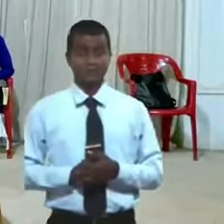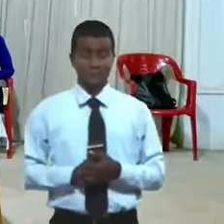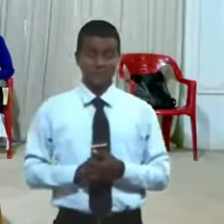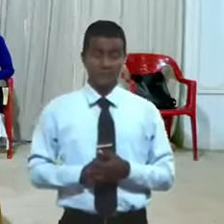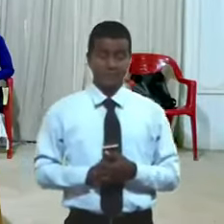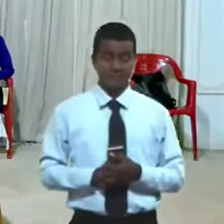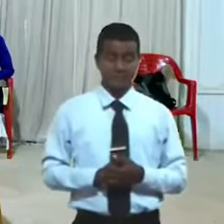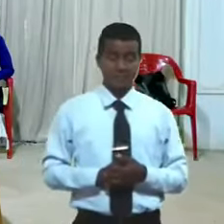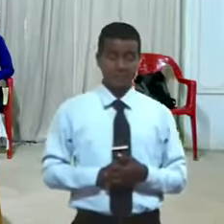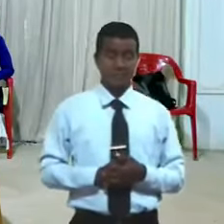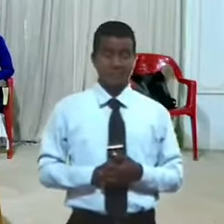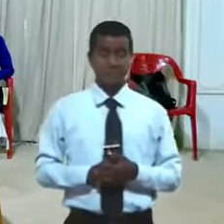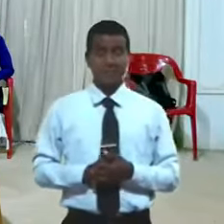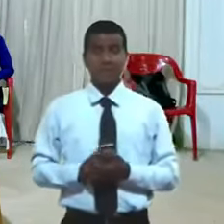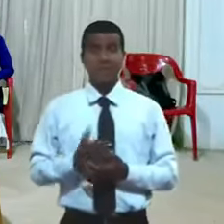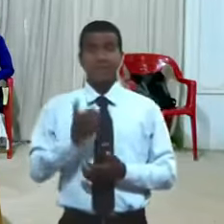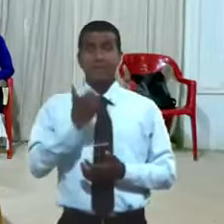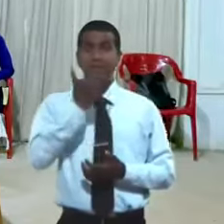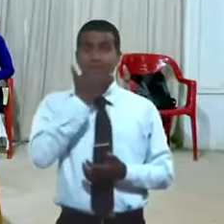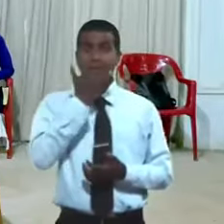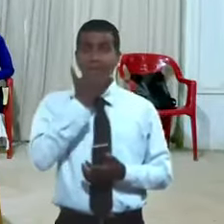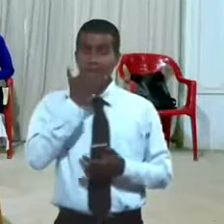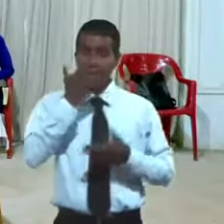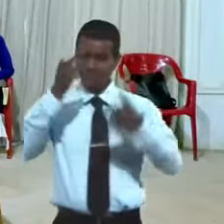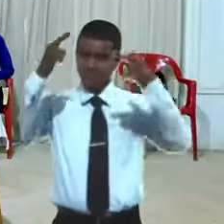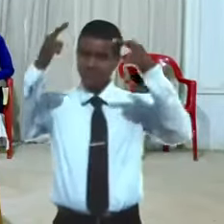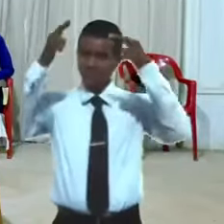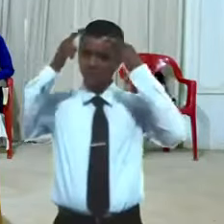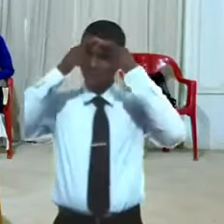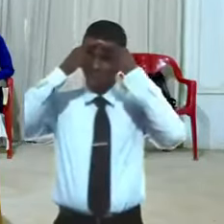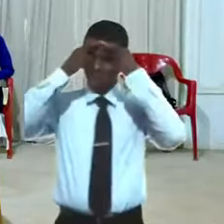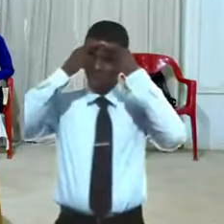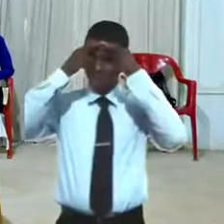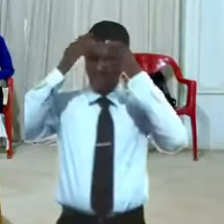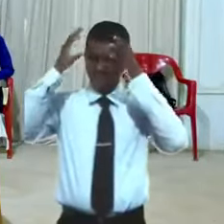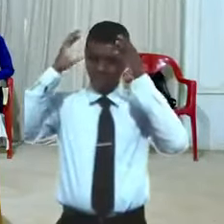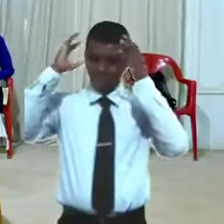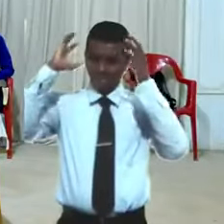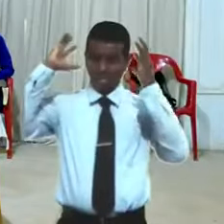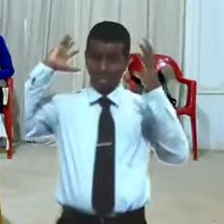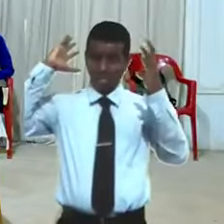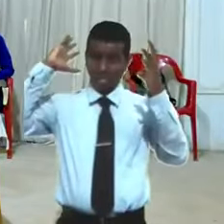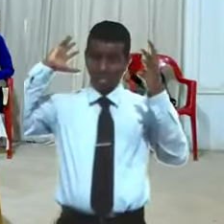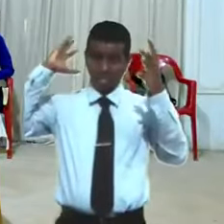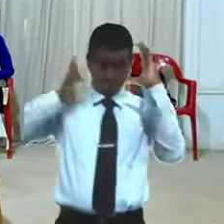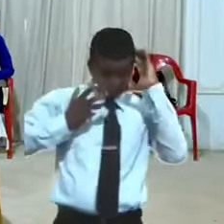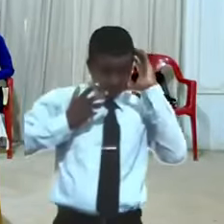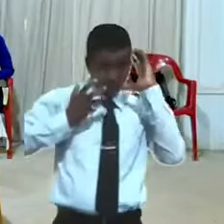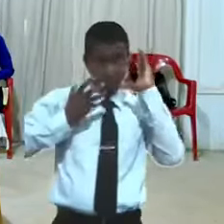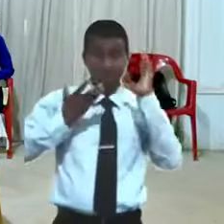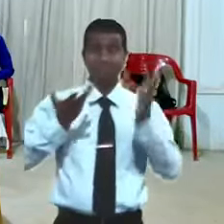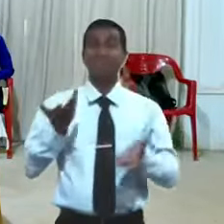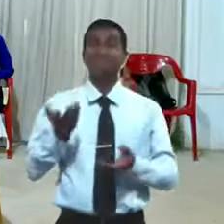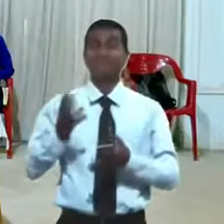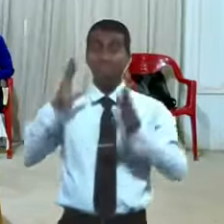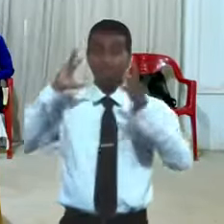perdió el rey el conocimiento y se volvió un completo animal